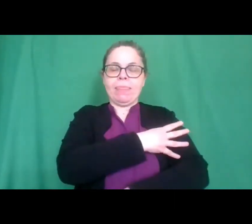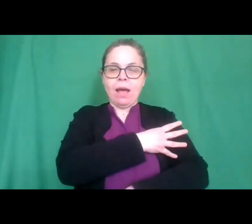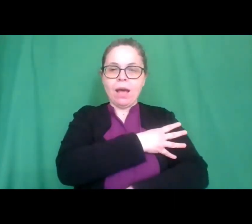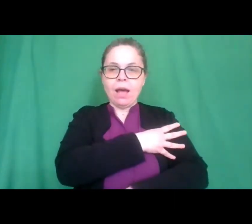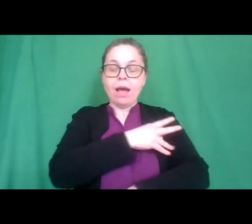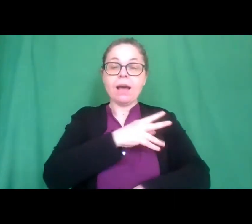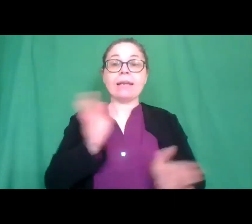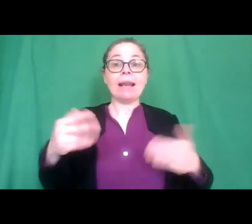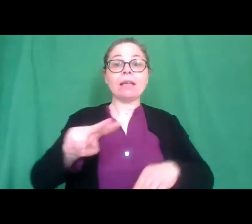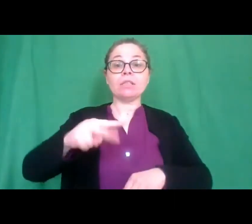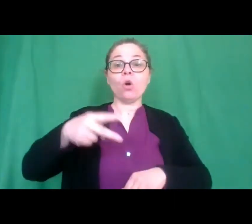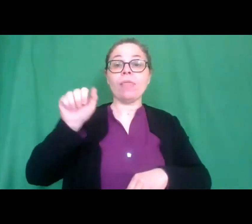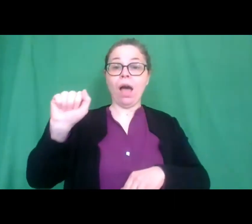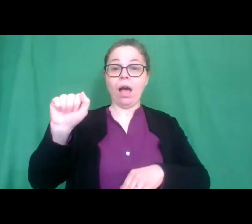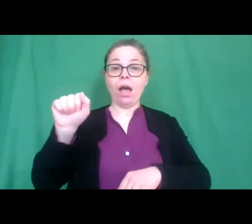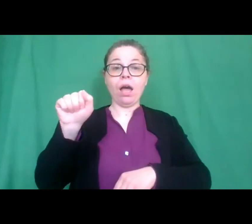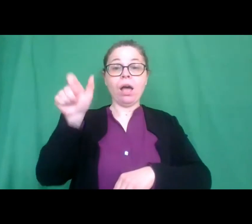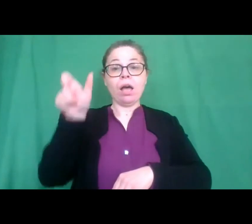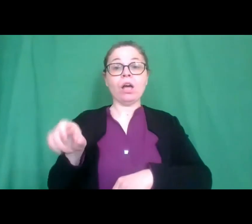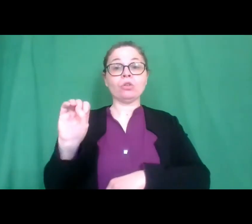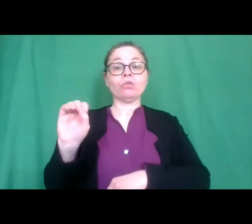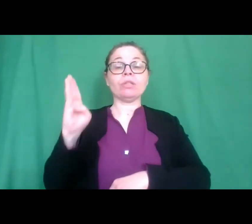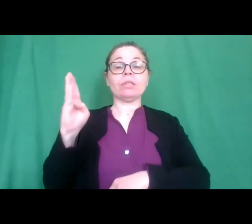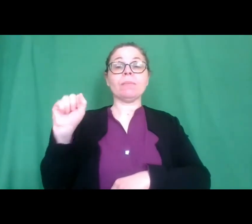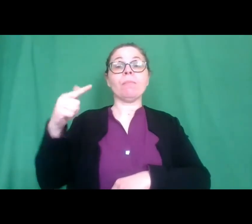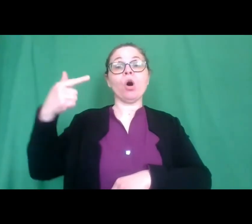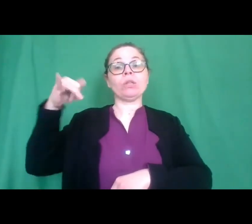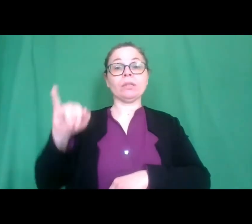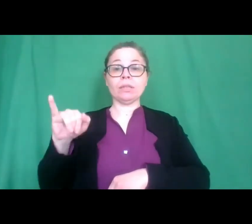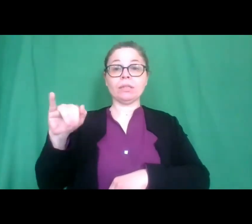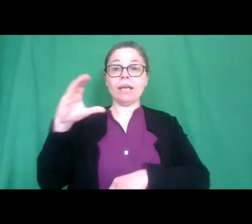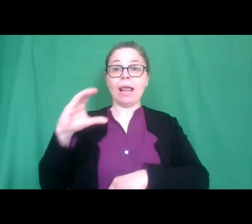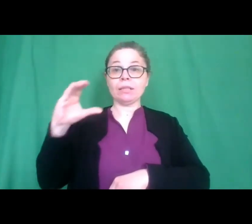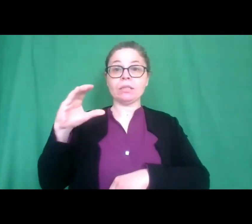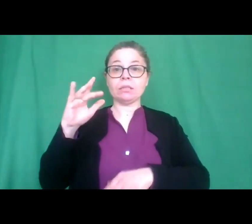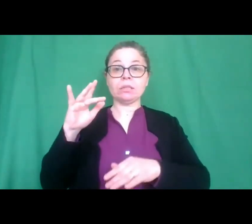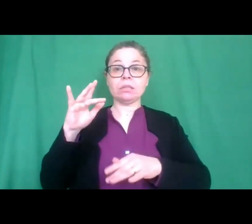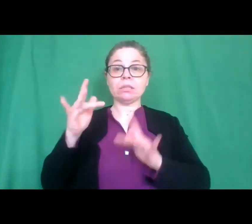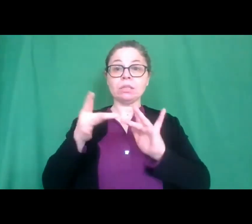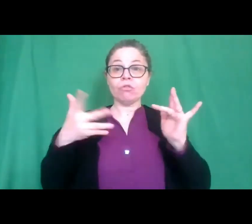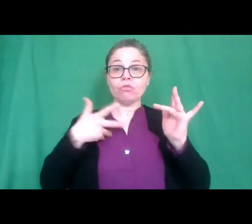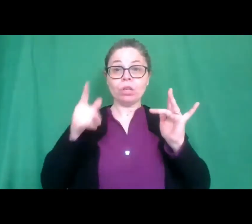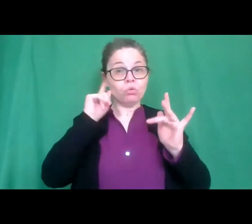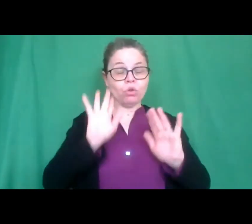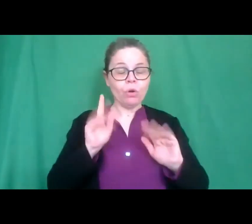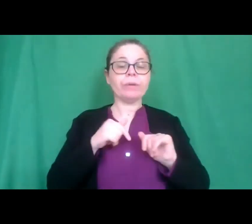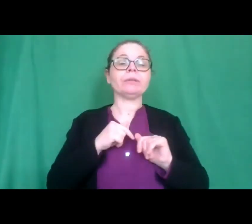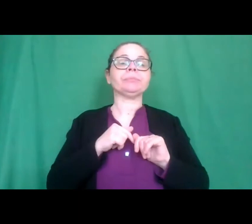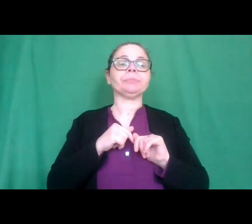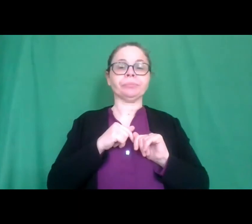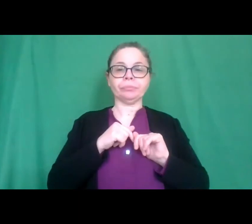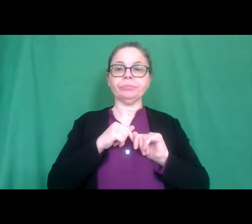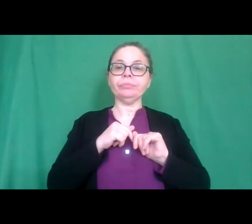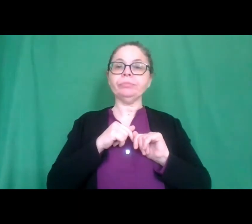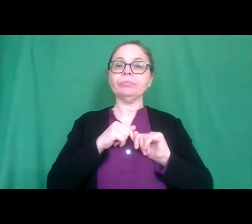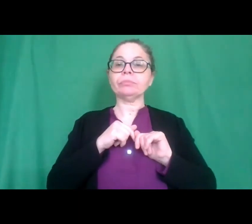seconda A con la docente Clarissa Botti non so se è collegata poi abbiamo eventualmente ci